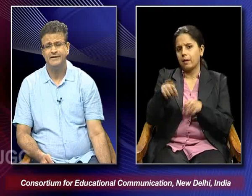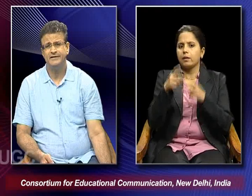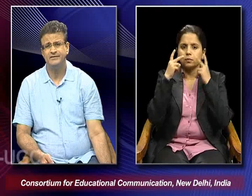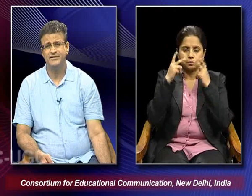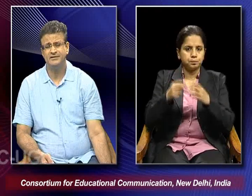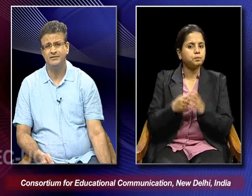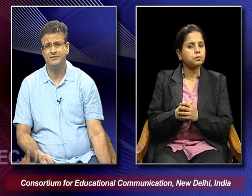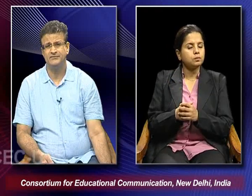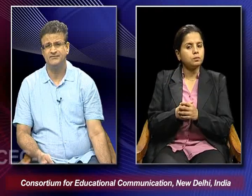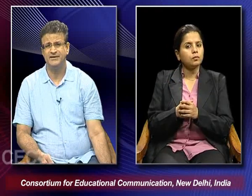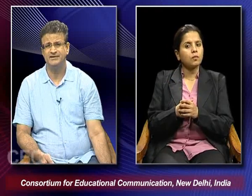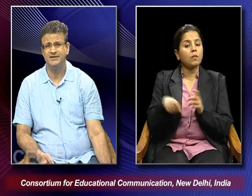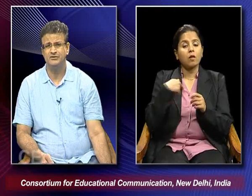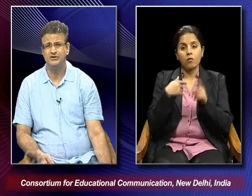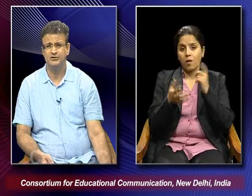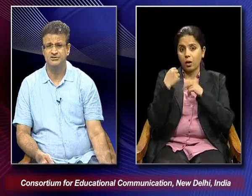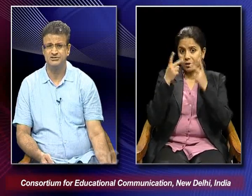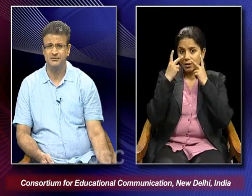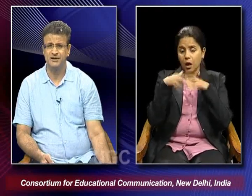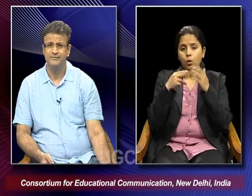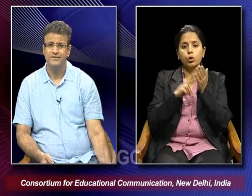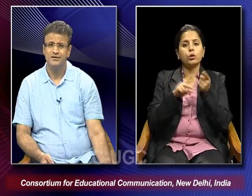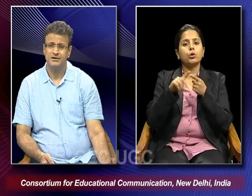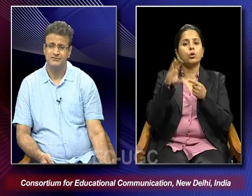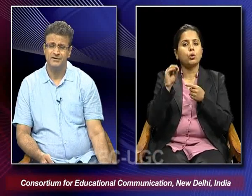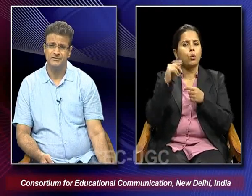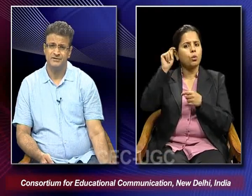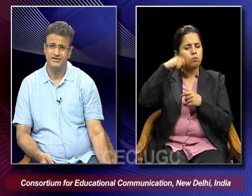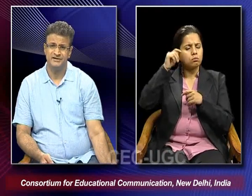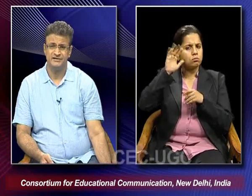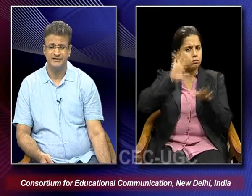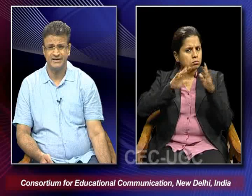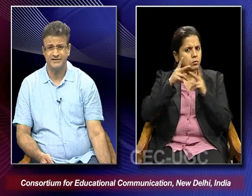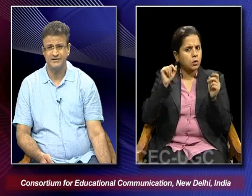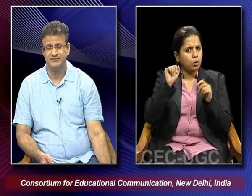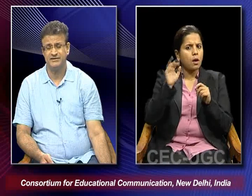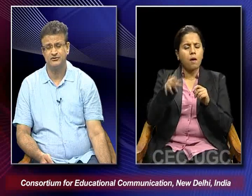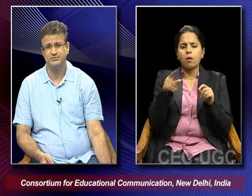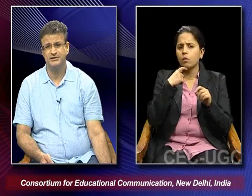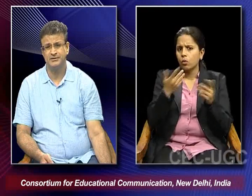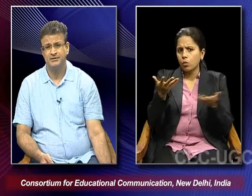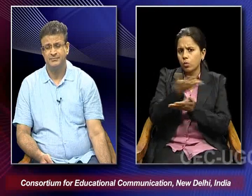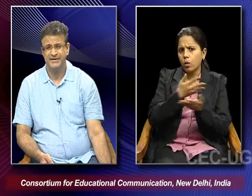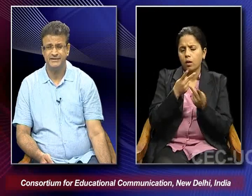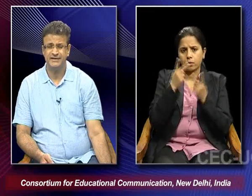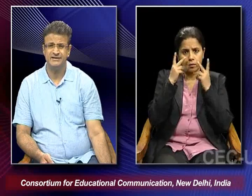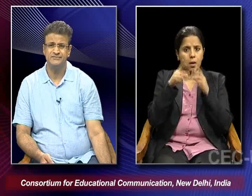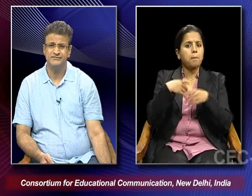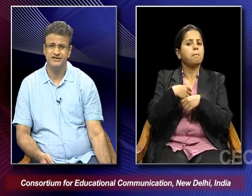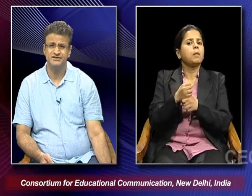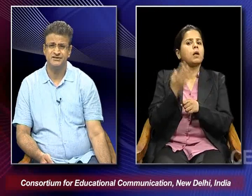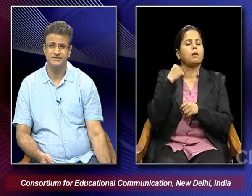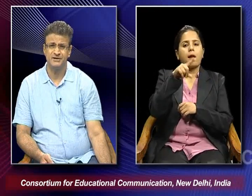And when we find that how the neorealist cinema when it interacted when it was being made in